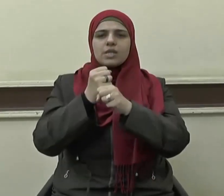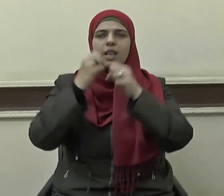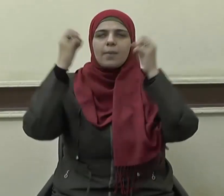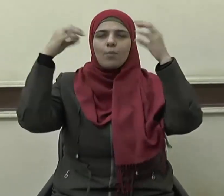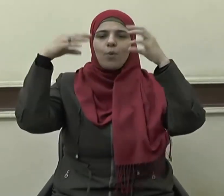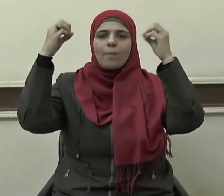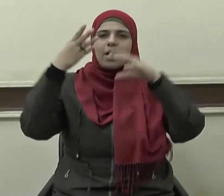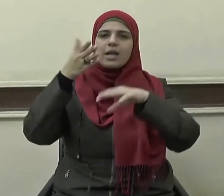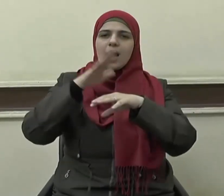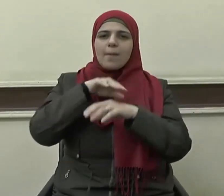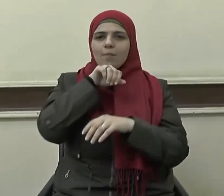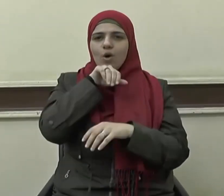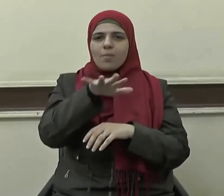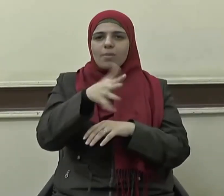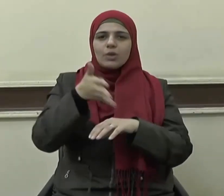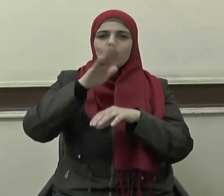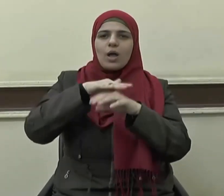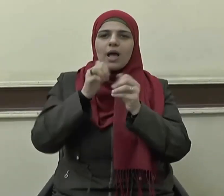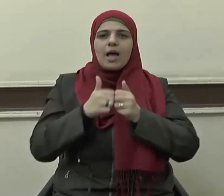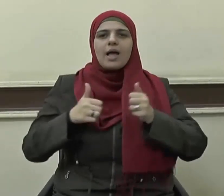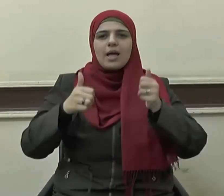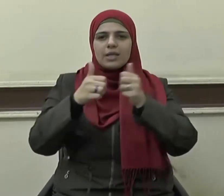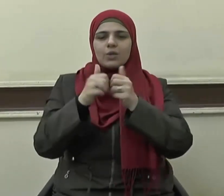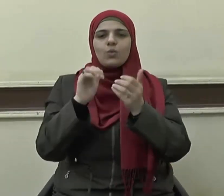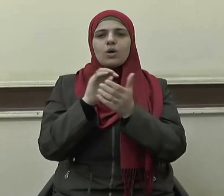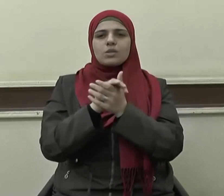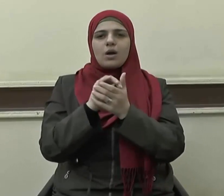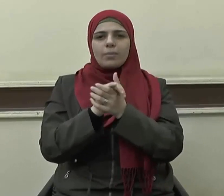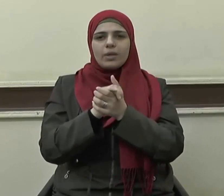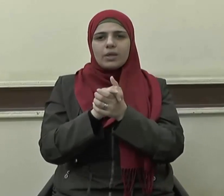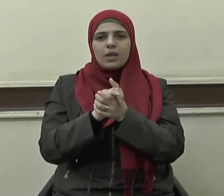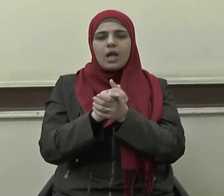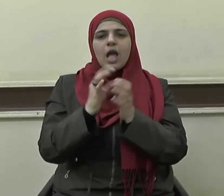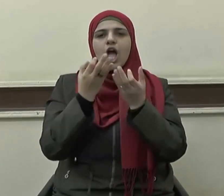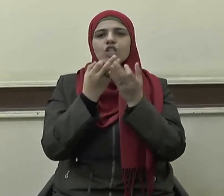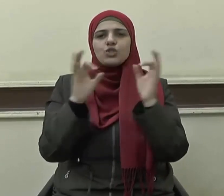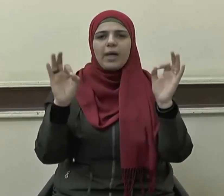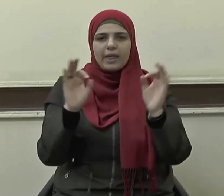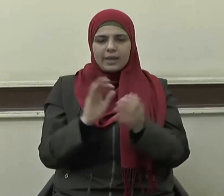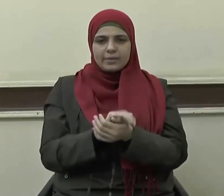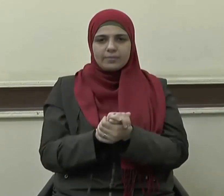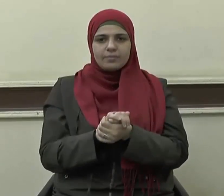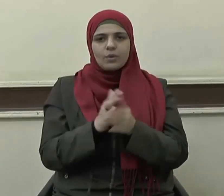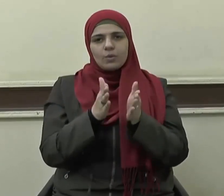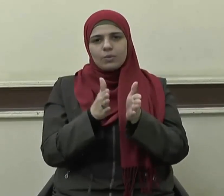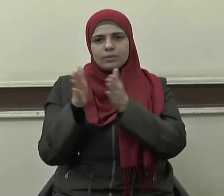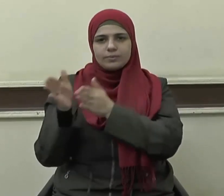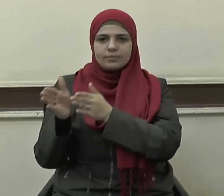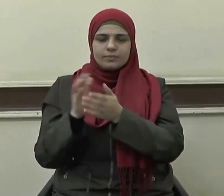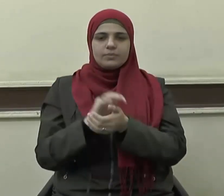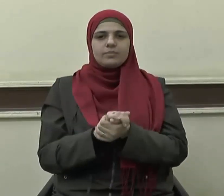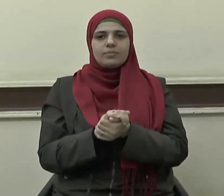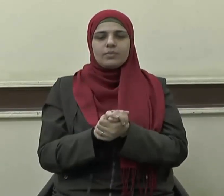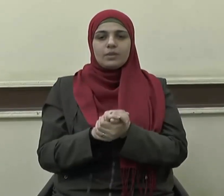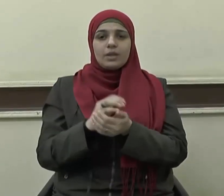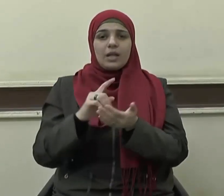وسلِّم وبارِك عليه وعلى آله وصحبه أجمعين وبعد فإن مرحلة